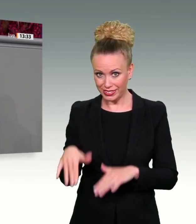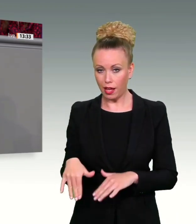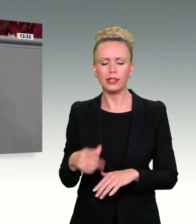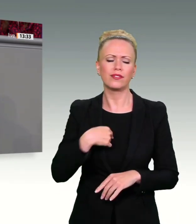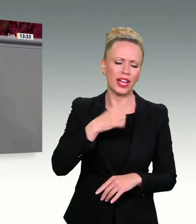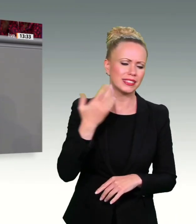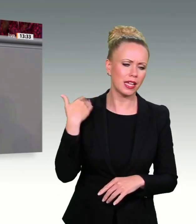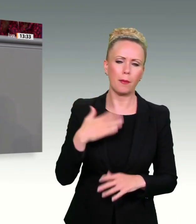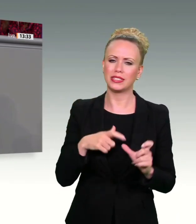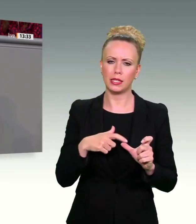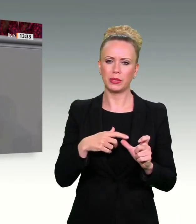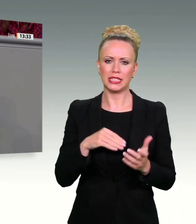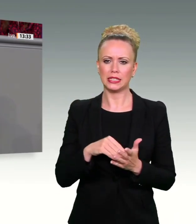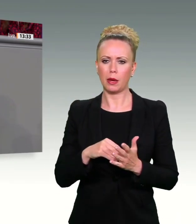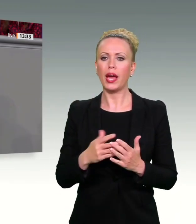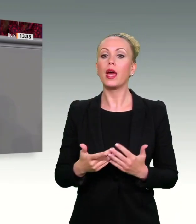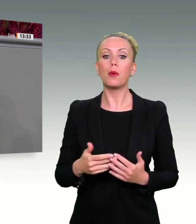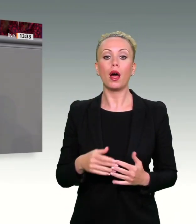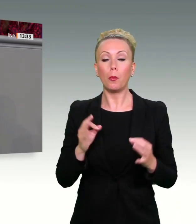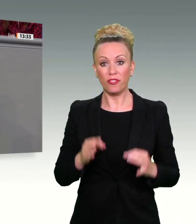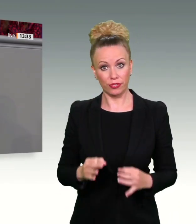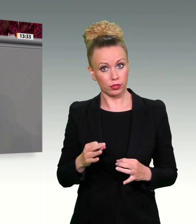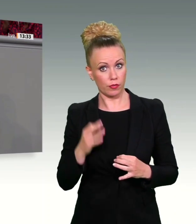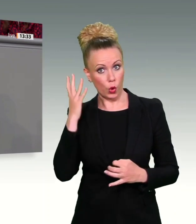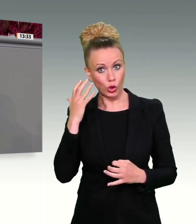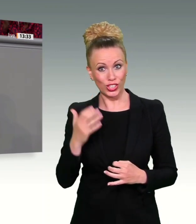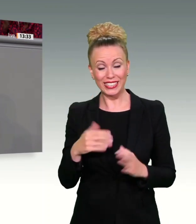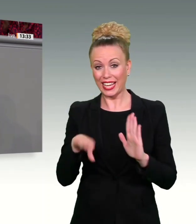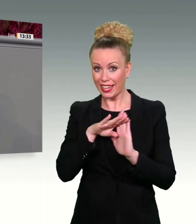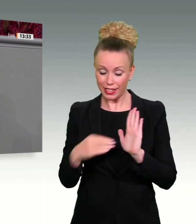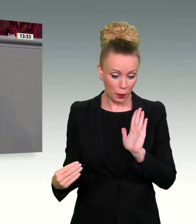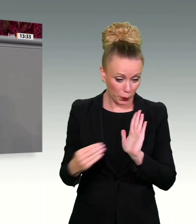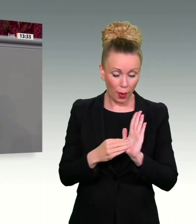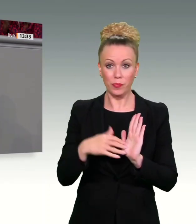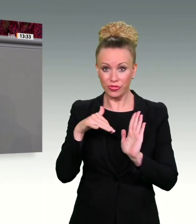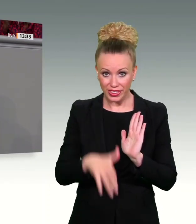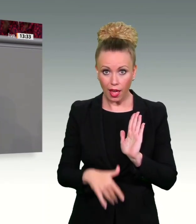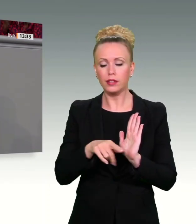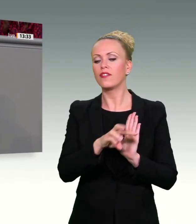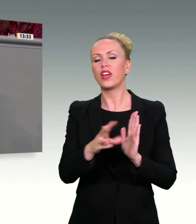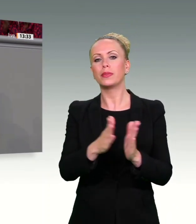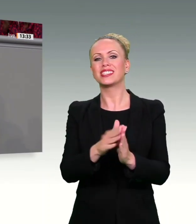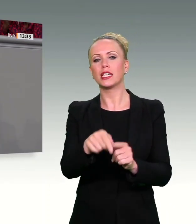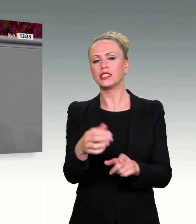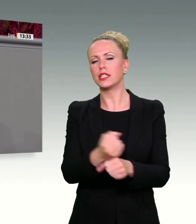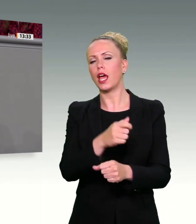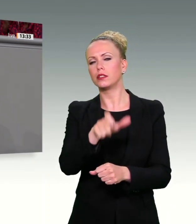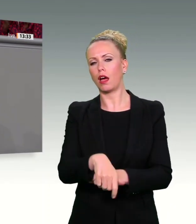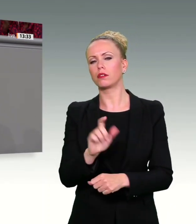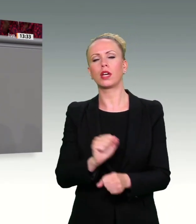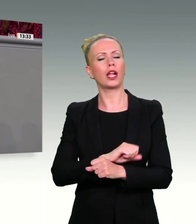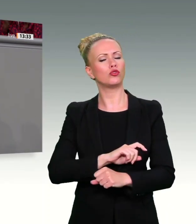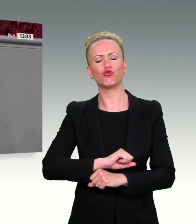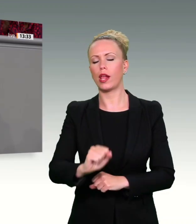hat. Wenn es sie gegeben hätte, dann hätten wir damals diesen Täter aus Wermelskirchen früher aus dem Verkehr ziehen können. Aber jetzt